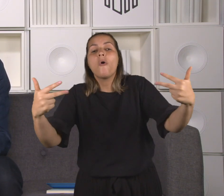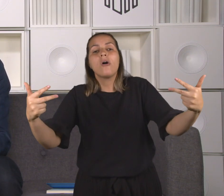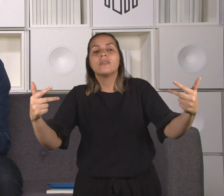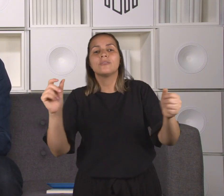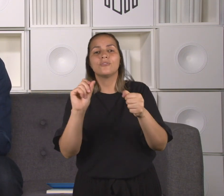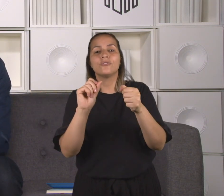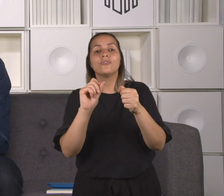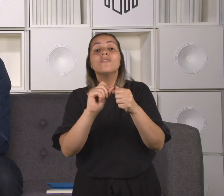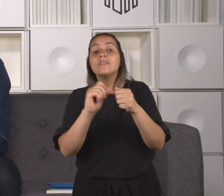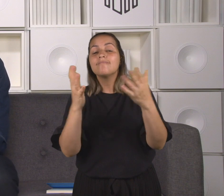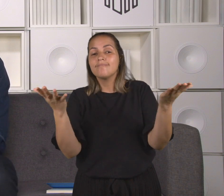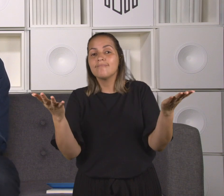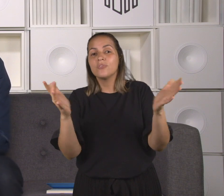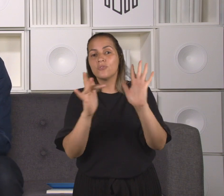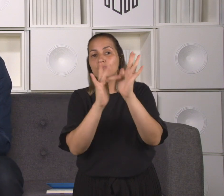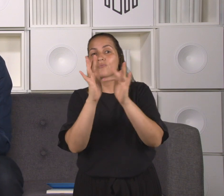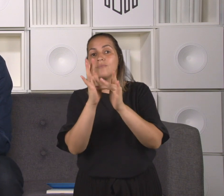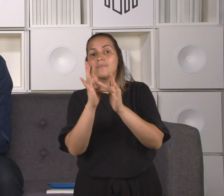esses no mundo de hoje?